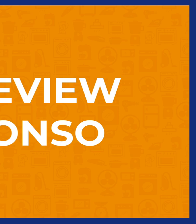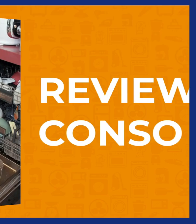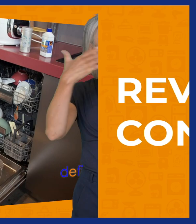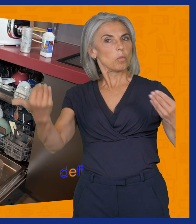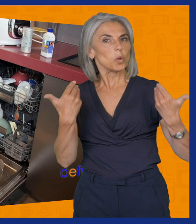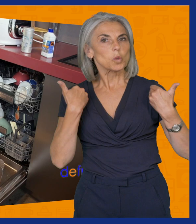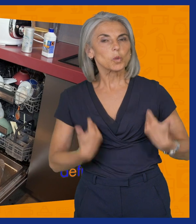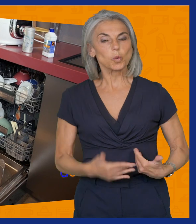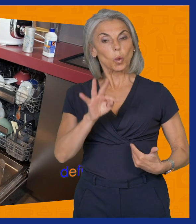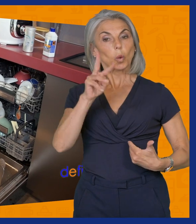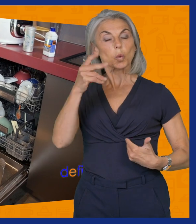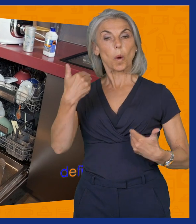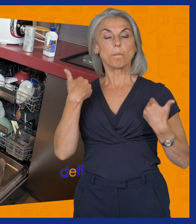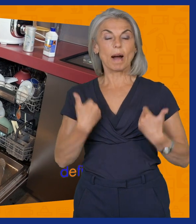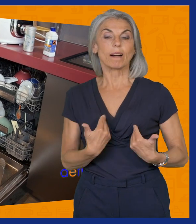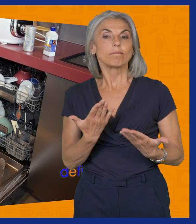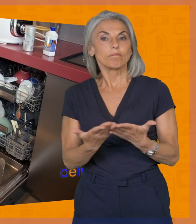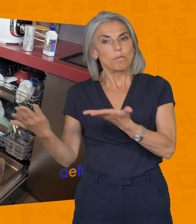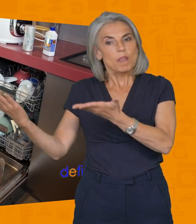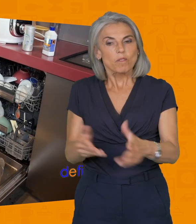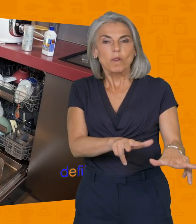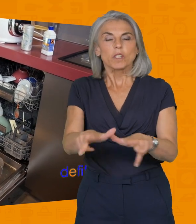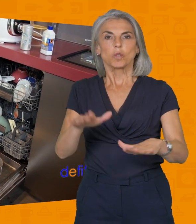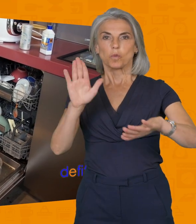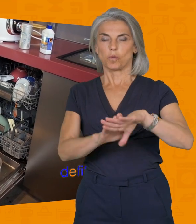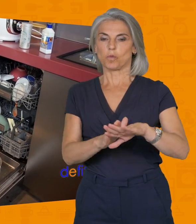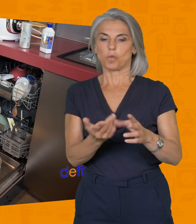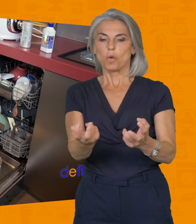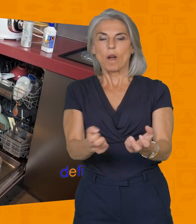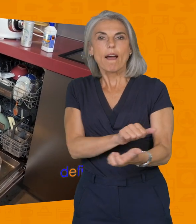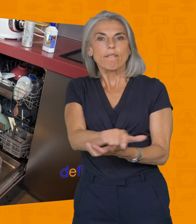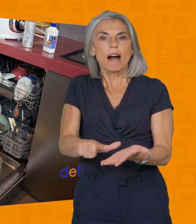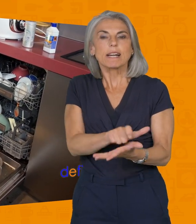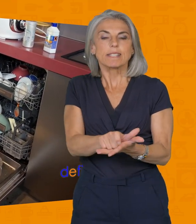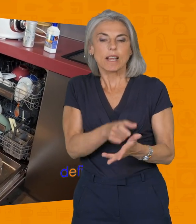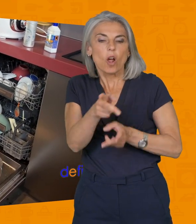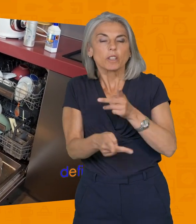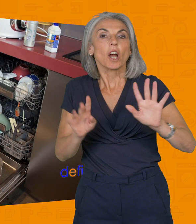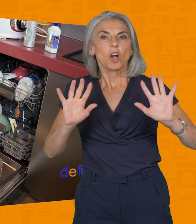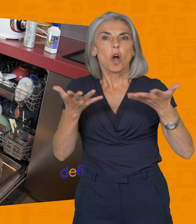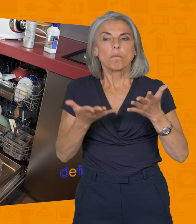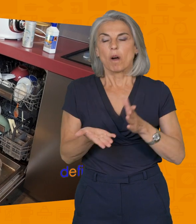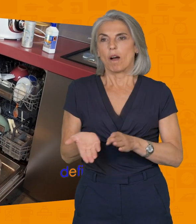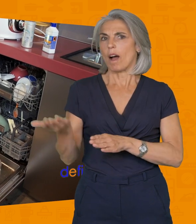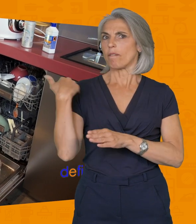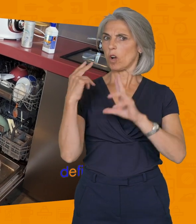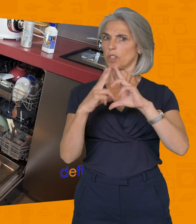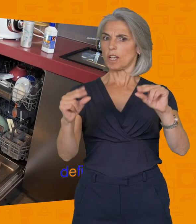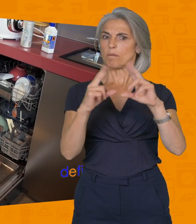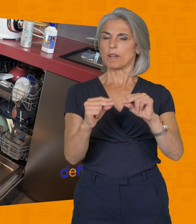Bonjour à tous,'est Thomas de chez Défité. Bienvenue dans la vidéo consacrée à l'entretien des lave-vaisselles qui fait suite à la vidéo où je parlais de lave-vaisselle